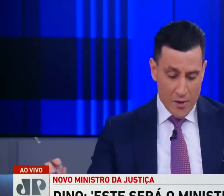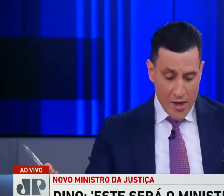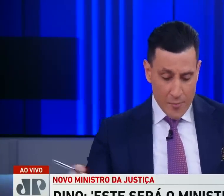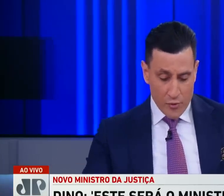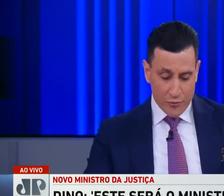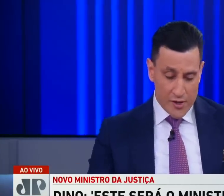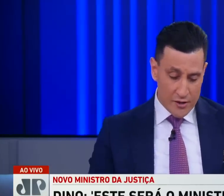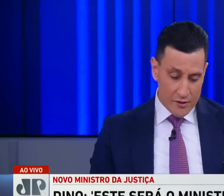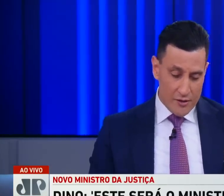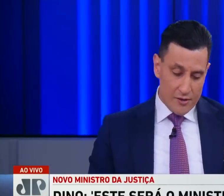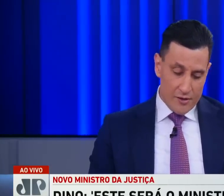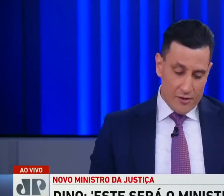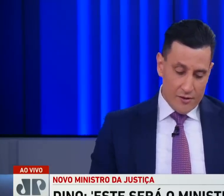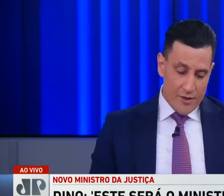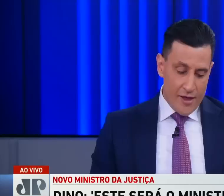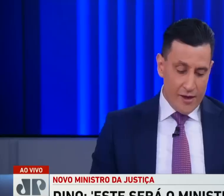casa dos mais pobres. E, por fim,